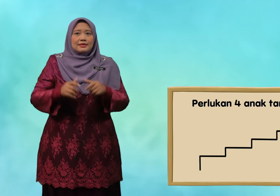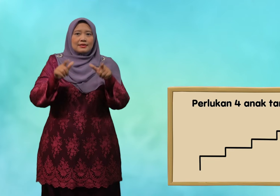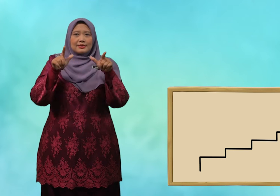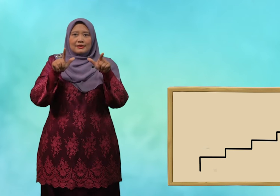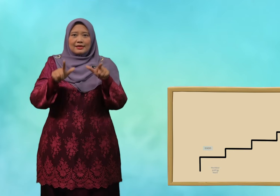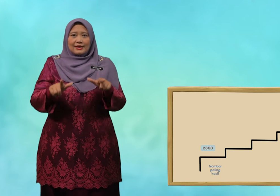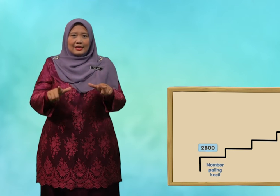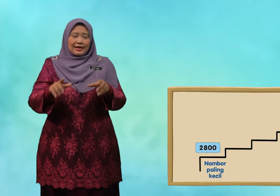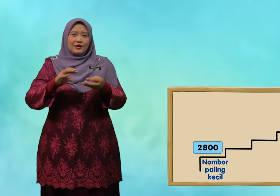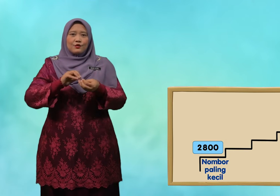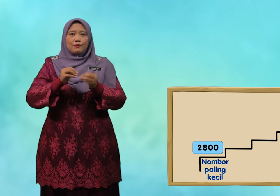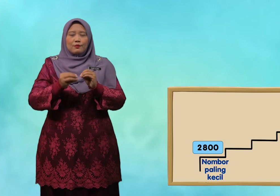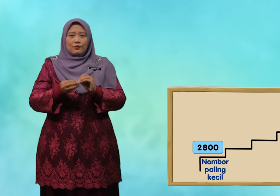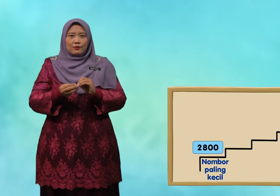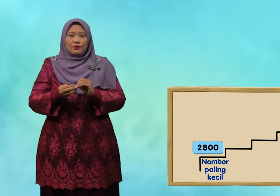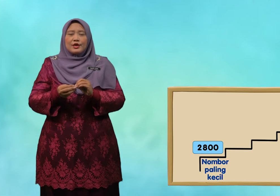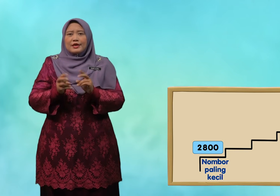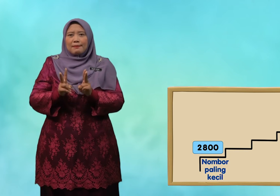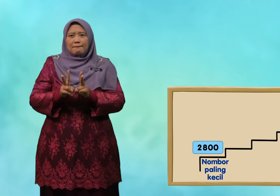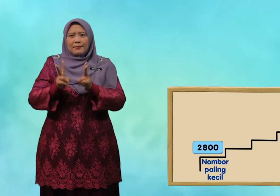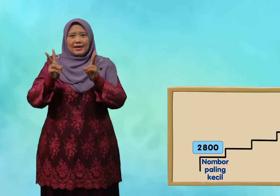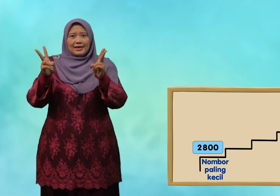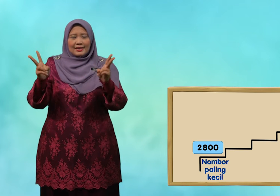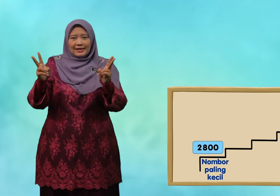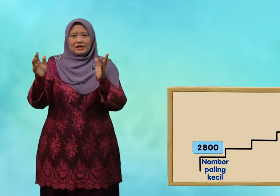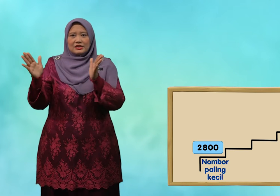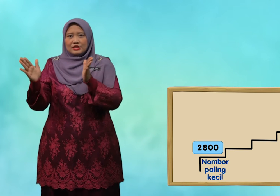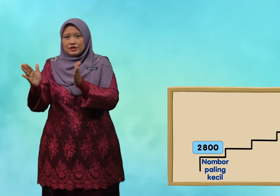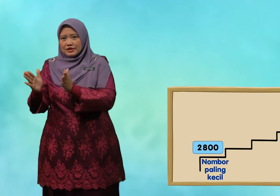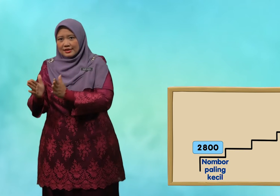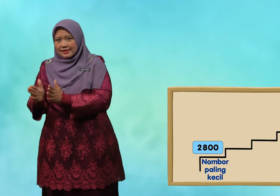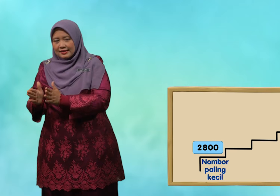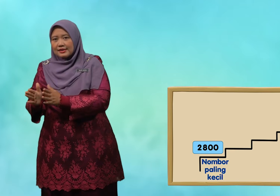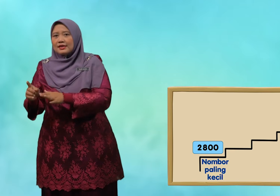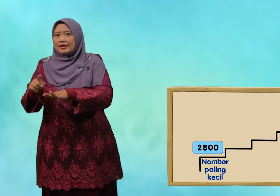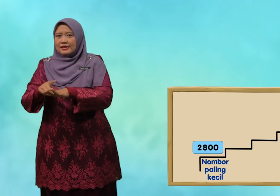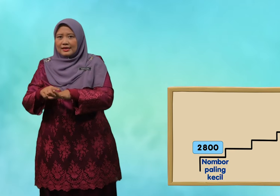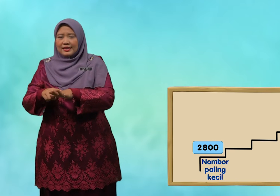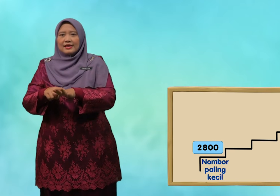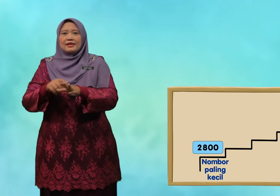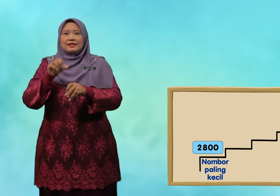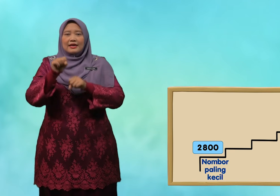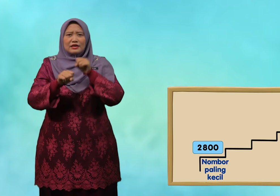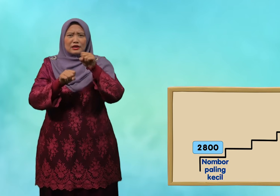letakkan nombor yang paling kecil di tangga